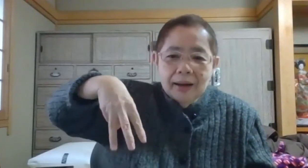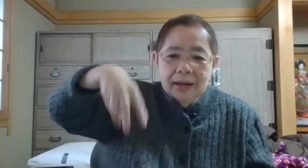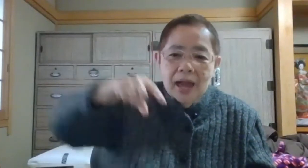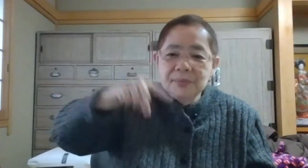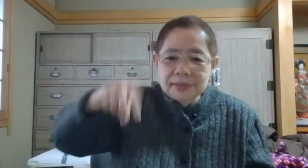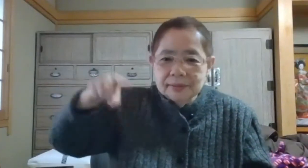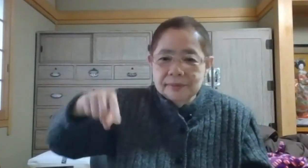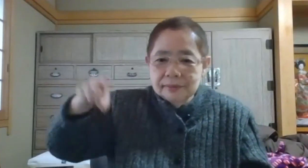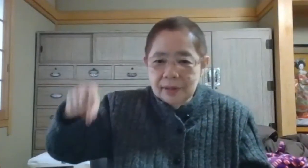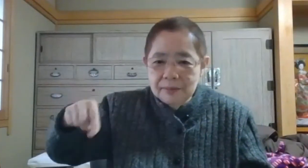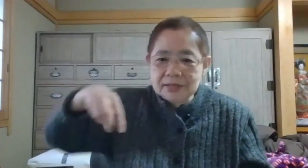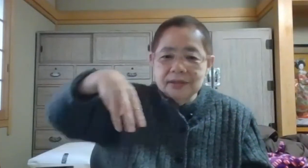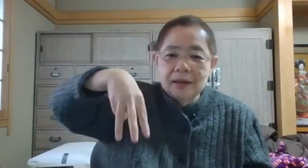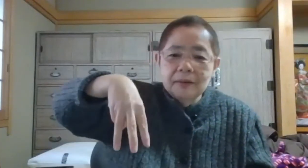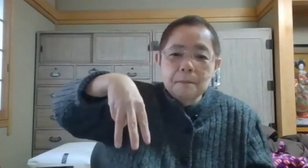えむえむま